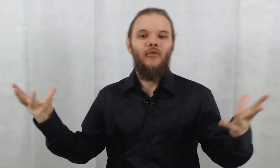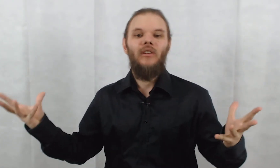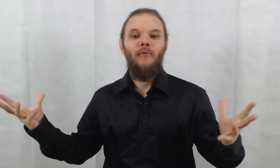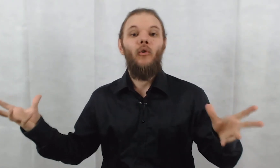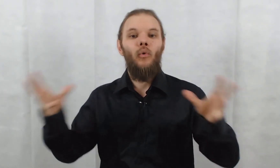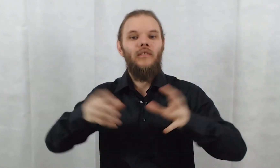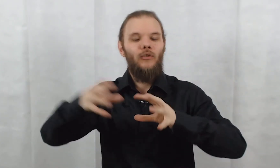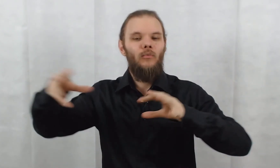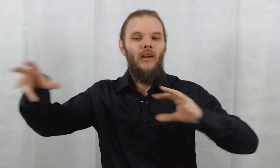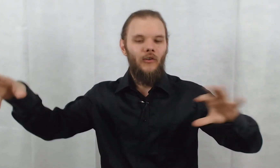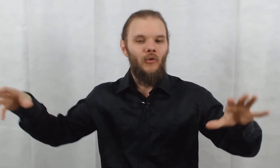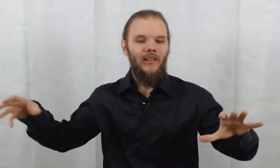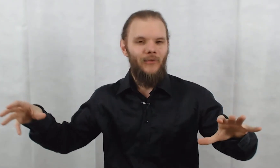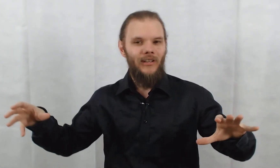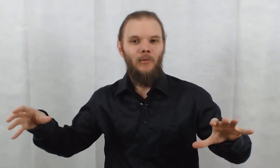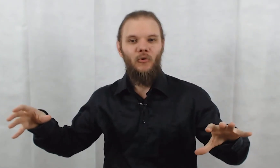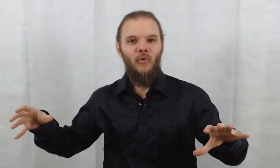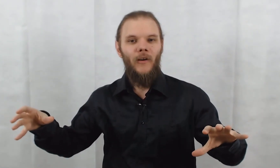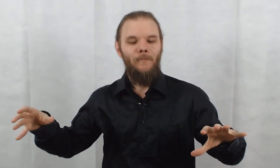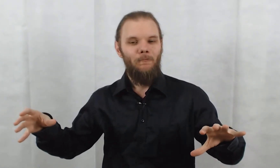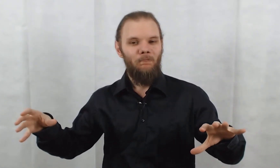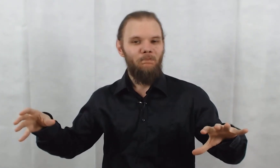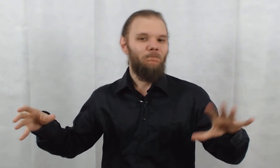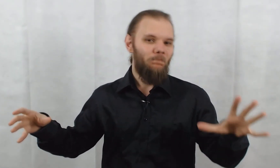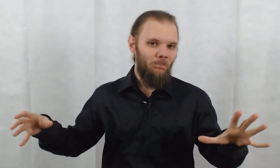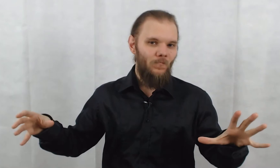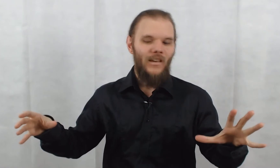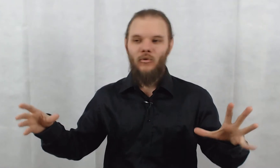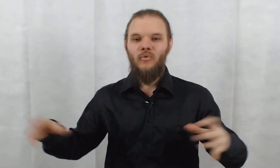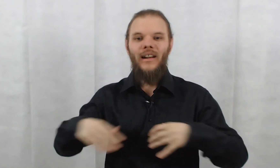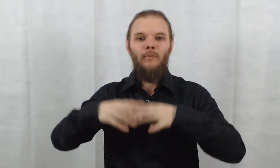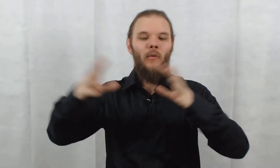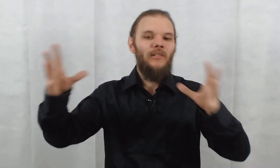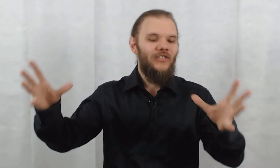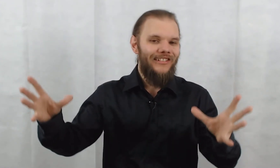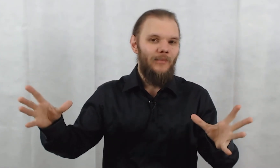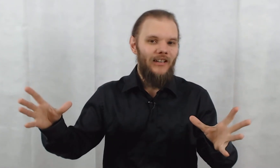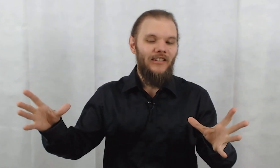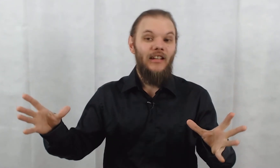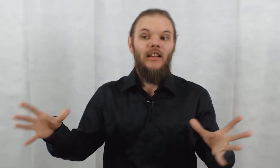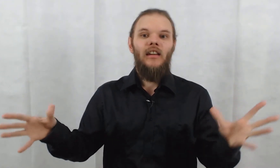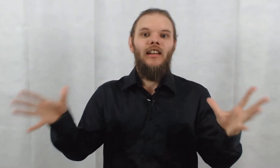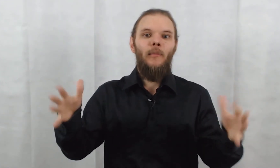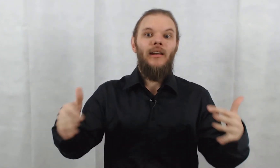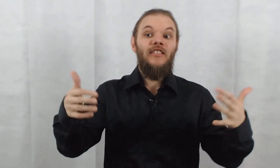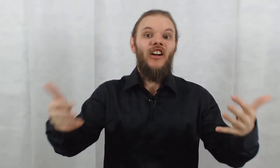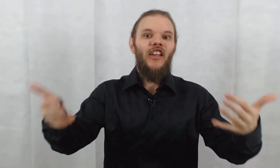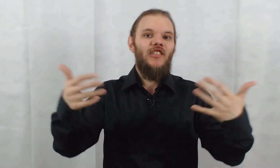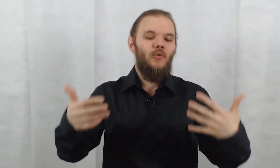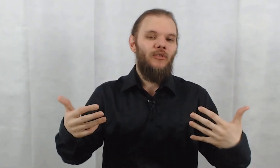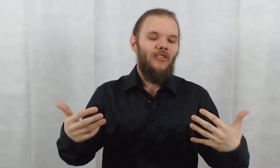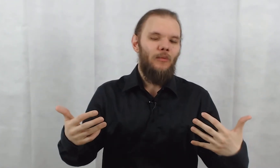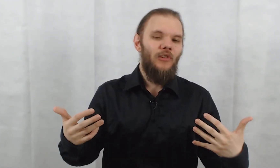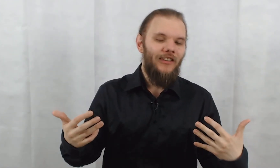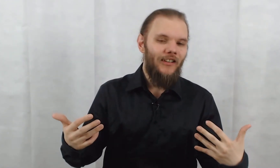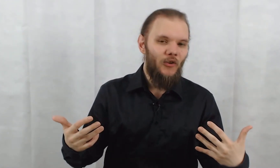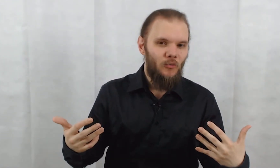se défend contre les humains qui sont en train de faire n'importe quoi. Et du coup, elle a propagé cette maladie, et la maladie réagit au système immunitaire des humains.